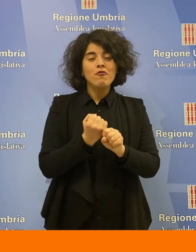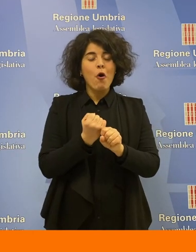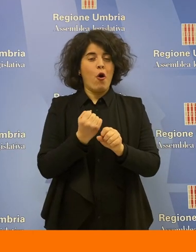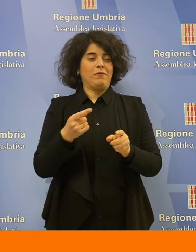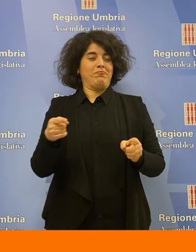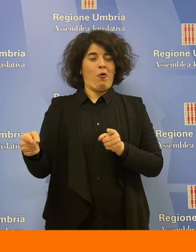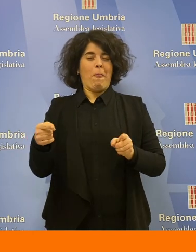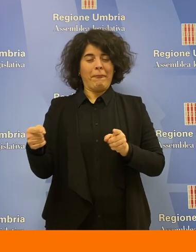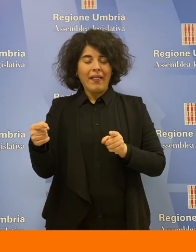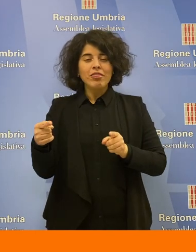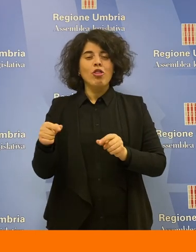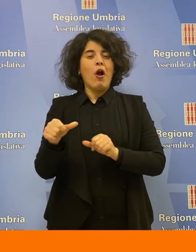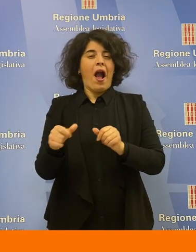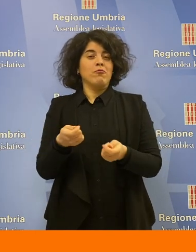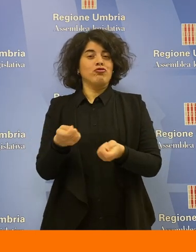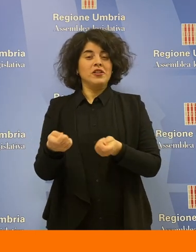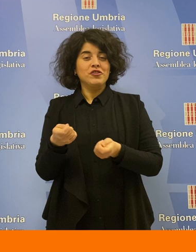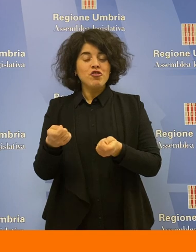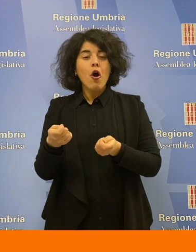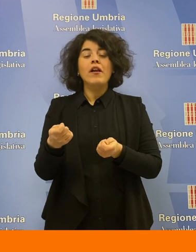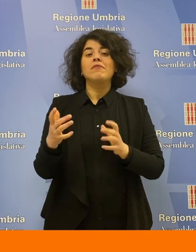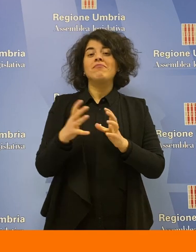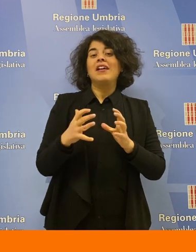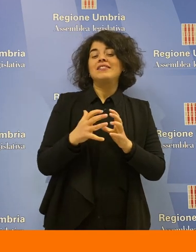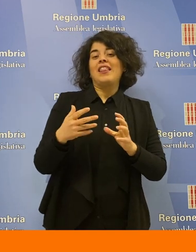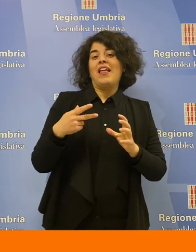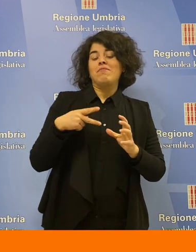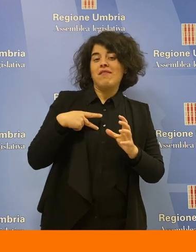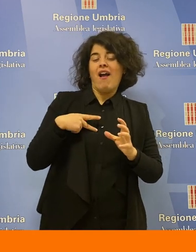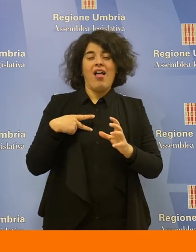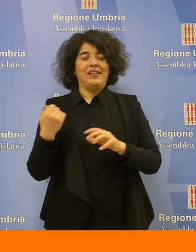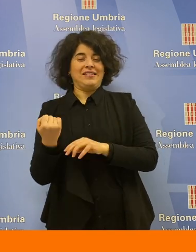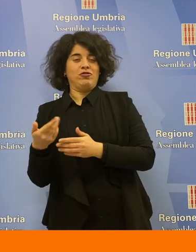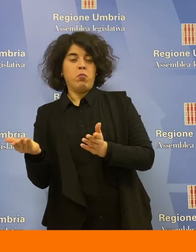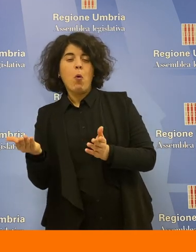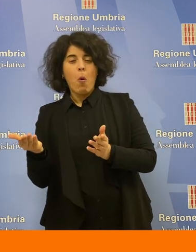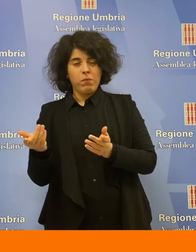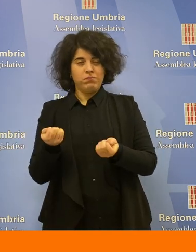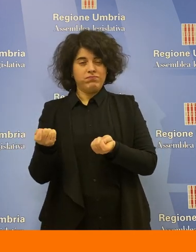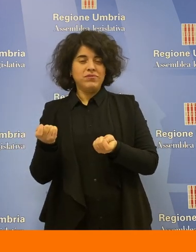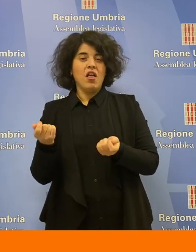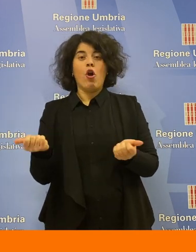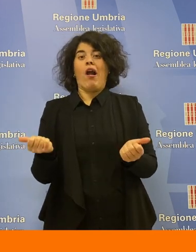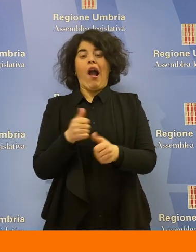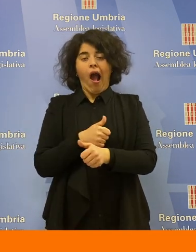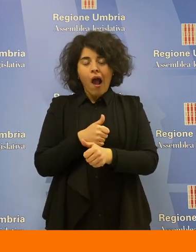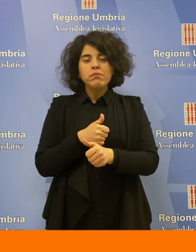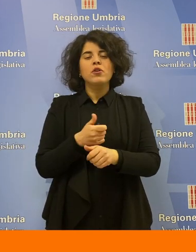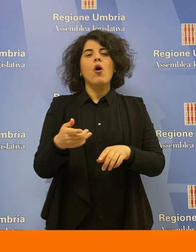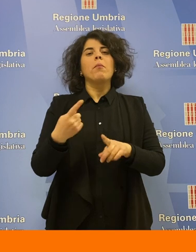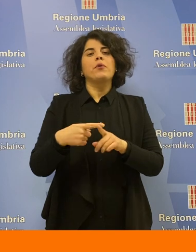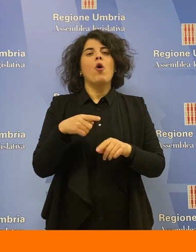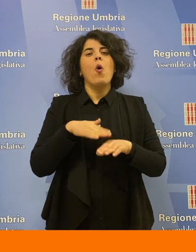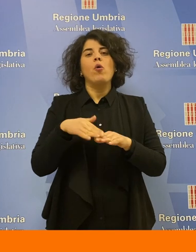Una clausola sociale per la garanzia dei posti di lavoro a fronte di un cambio di gestione di un servizio pubblico gestito da organizzazioni